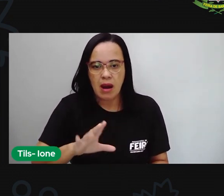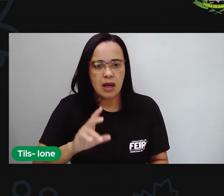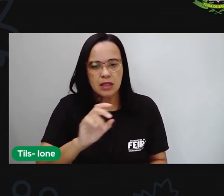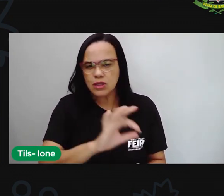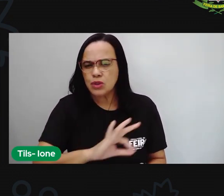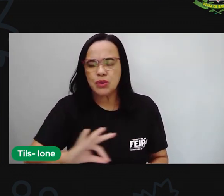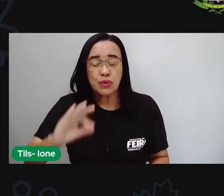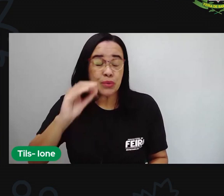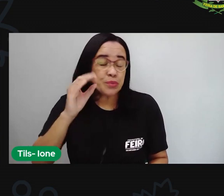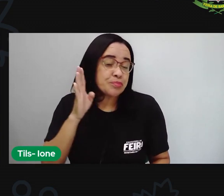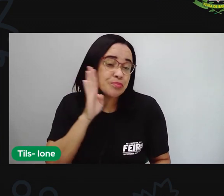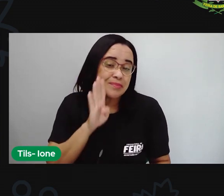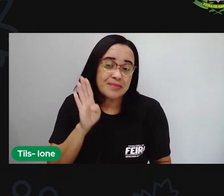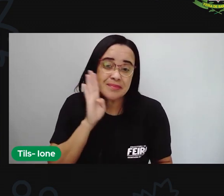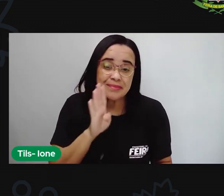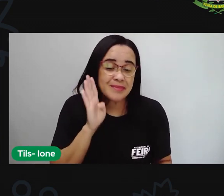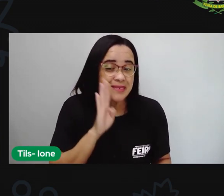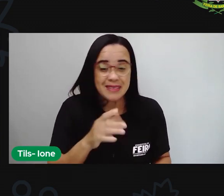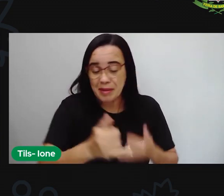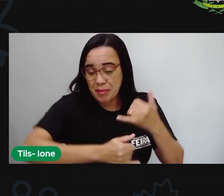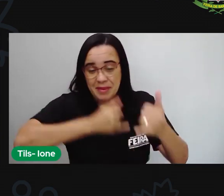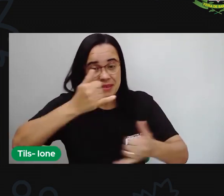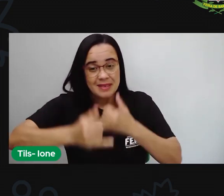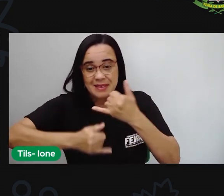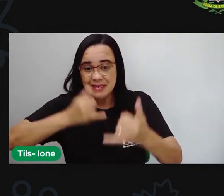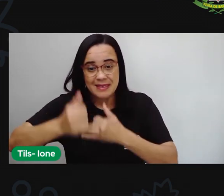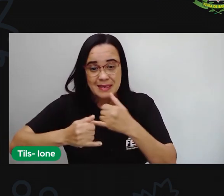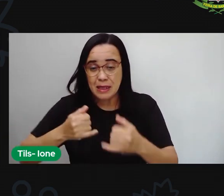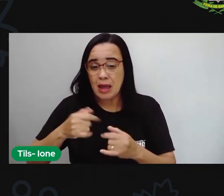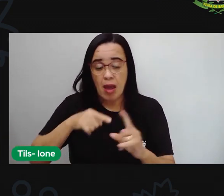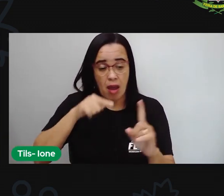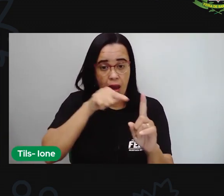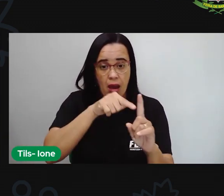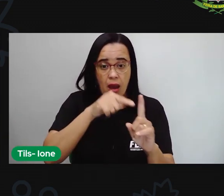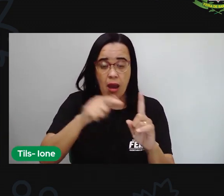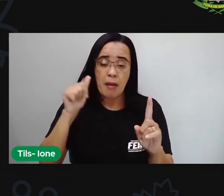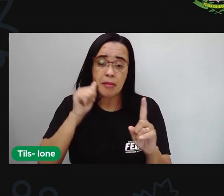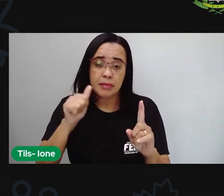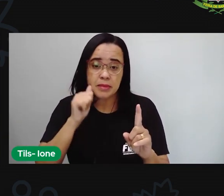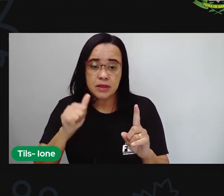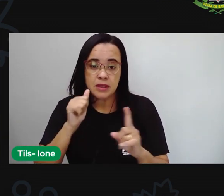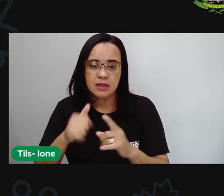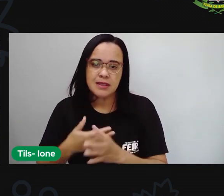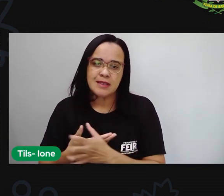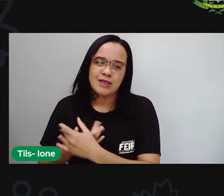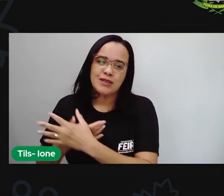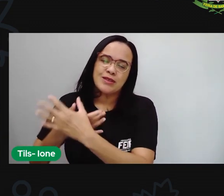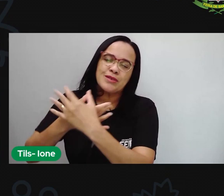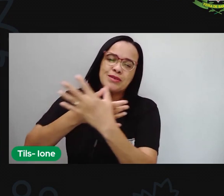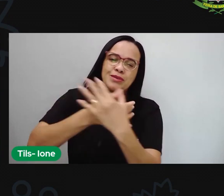divertido. Mariana só queria saber de voar e descobrir.